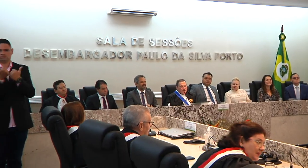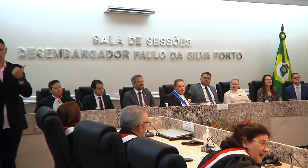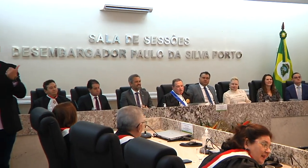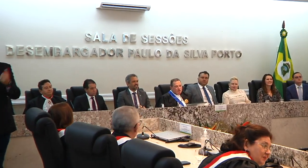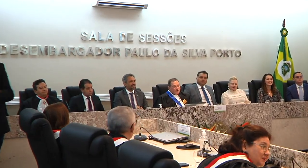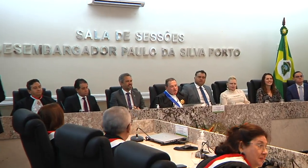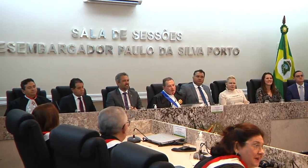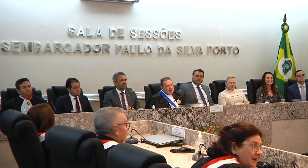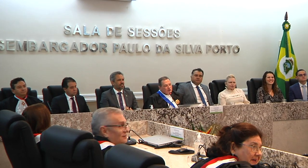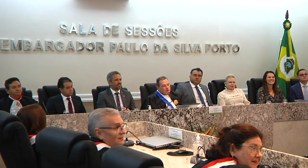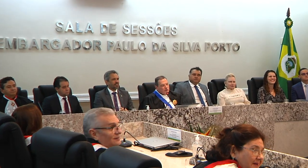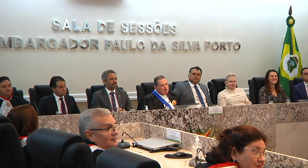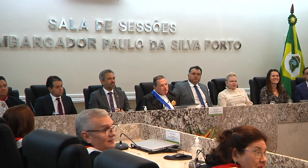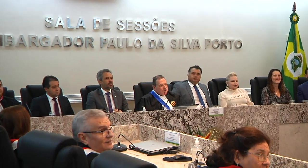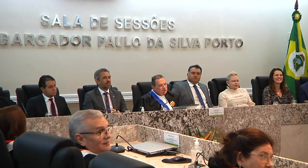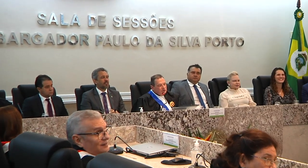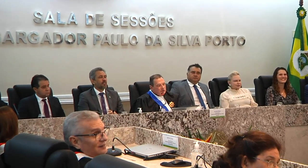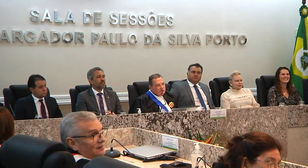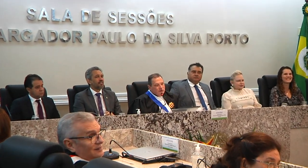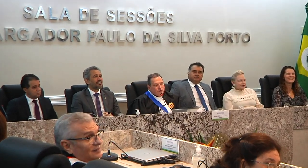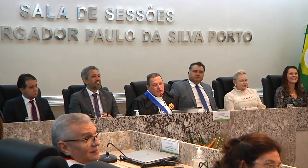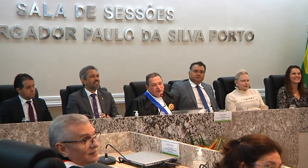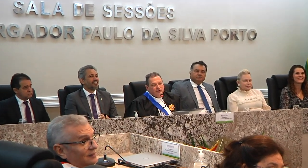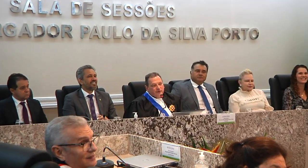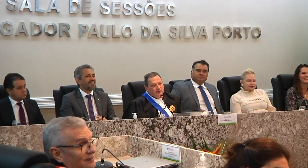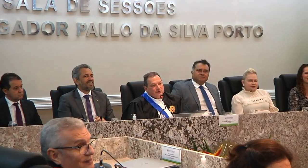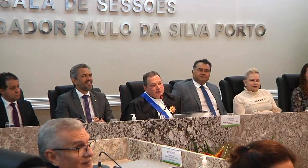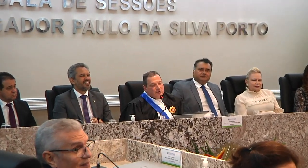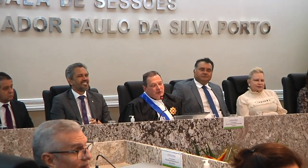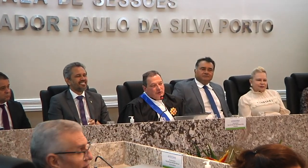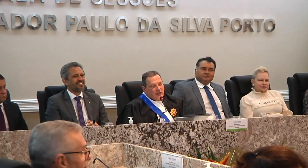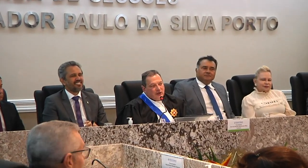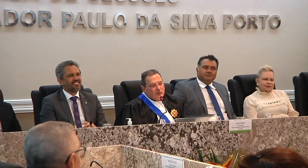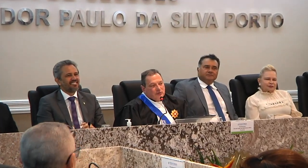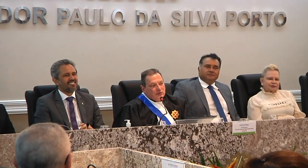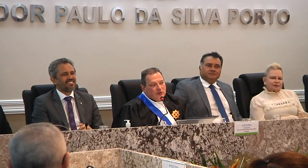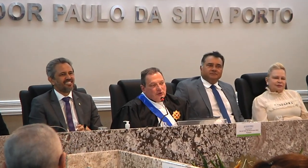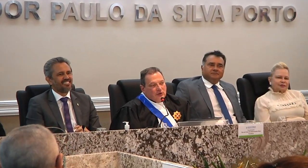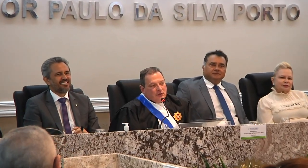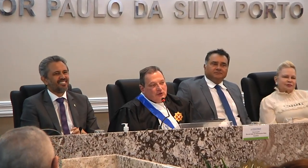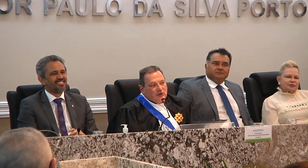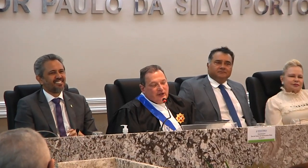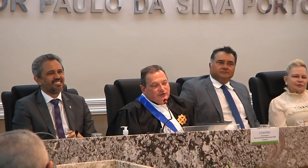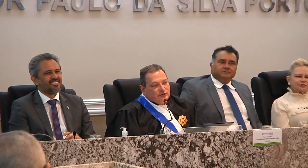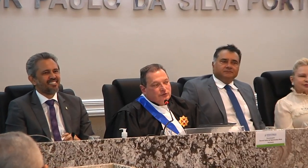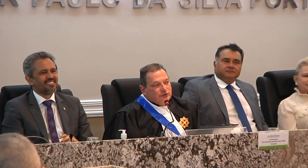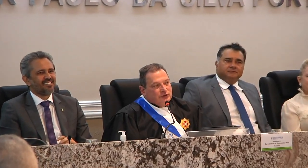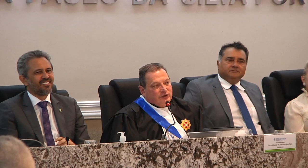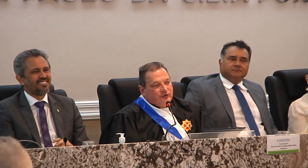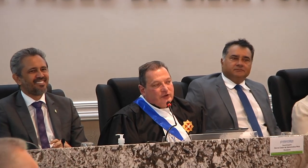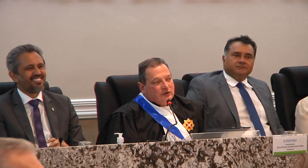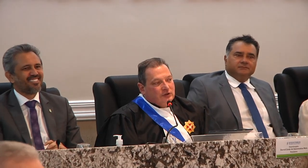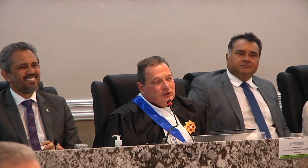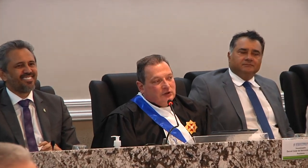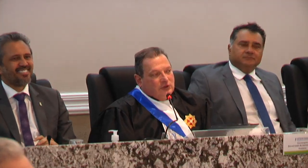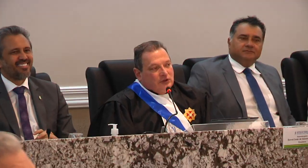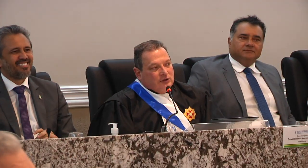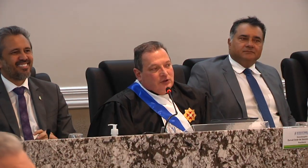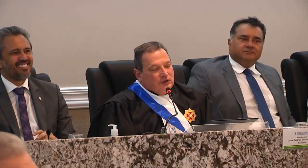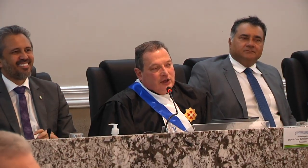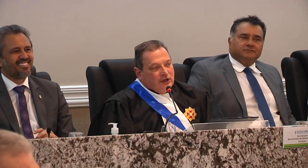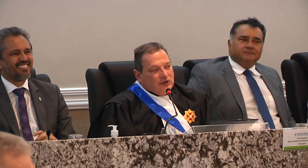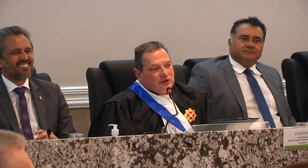colegas desembargadores juízes de primeiro grau desta justiça